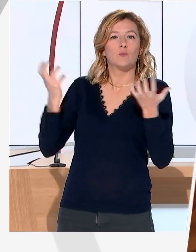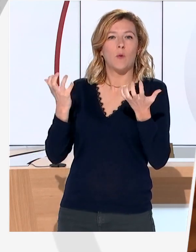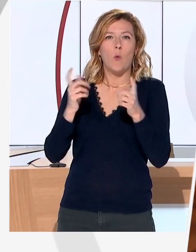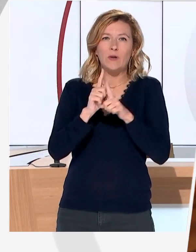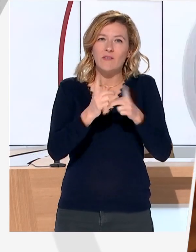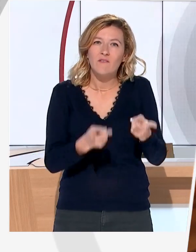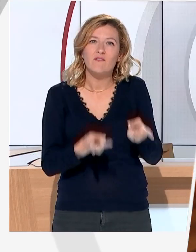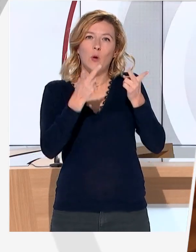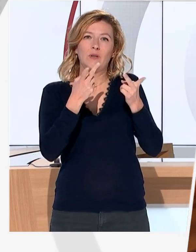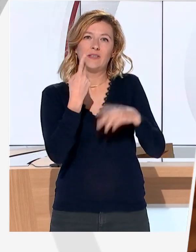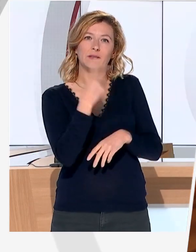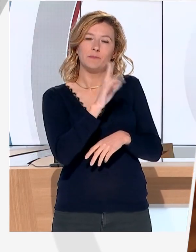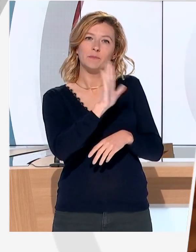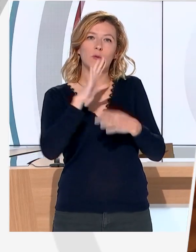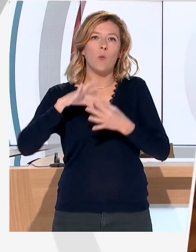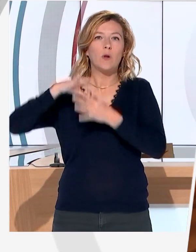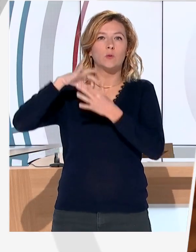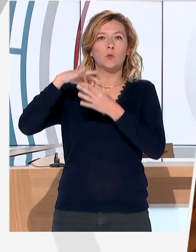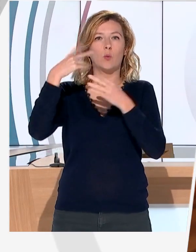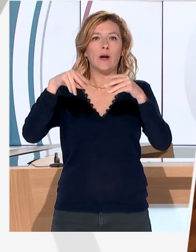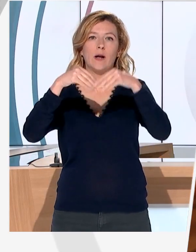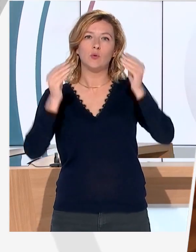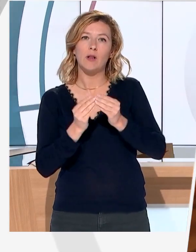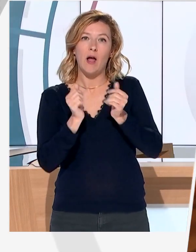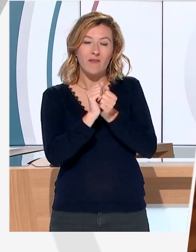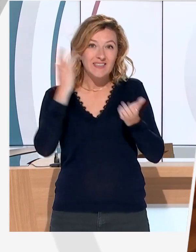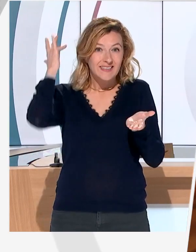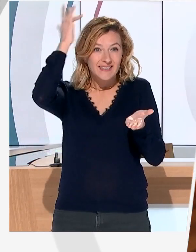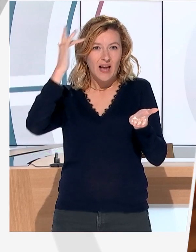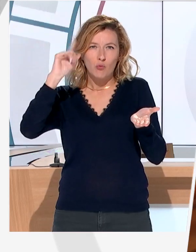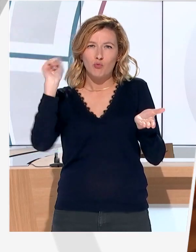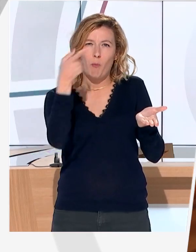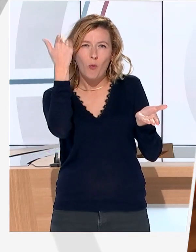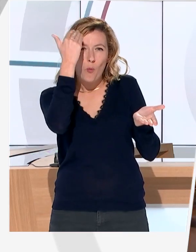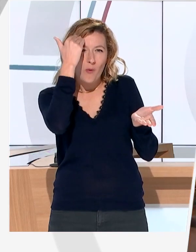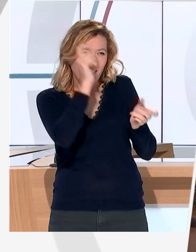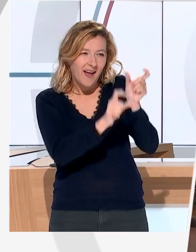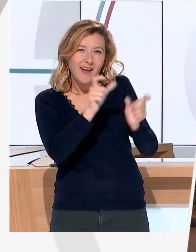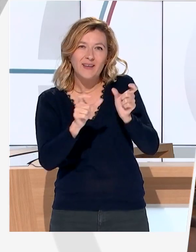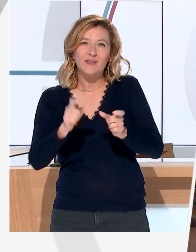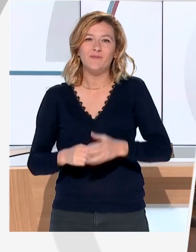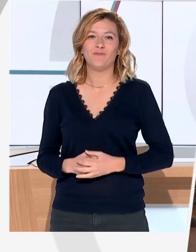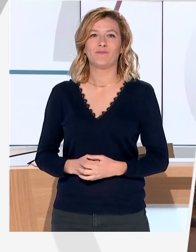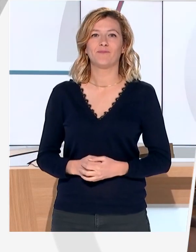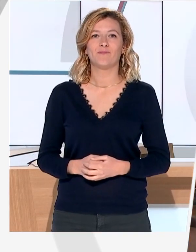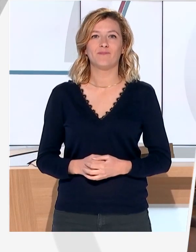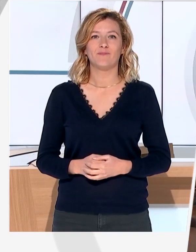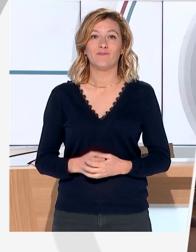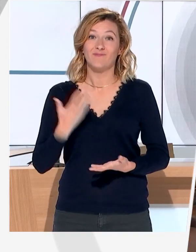temps l'histoire religieuse limousine avec les saints que tout le monde connaît. Et ce sont donc Saint Martial, Saint Éloi, Saint